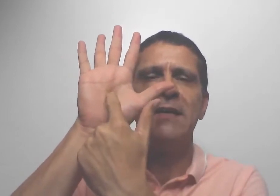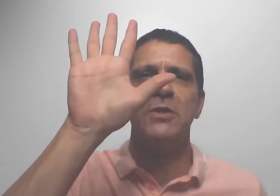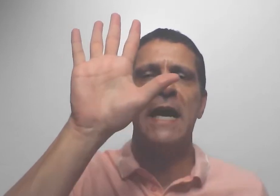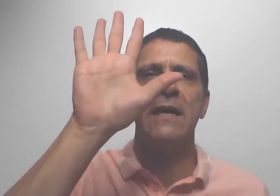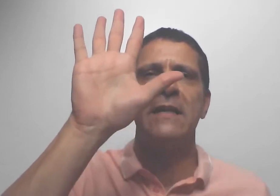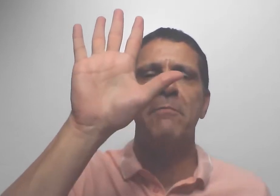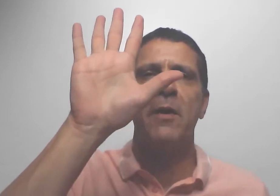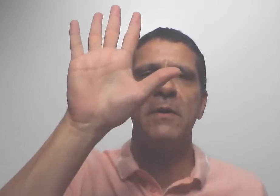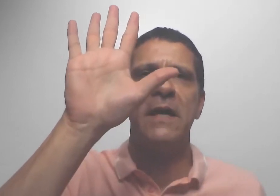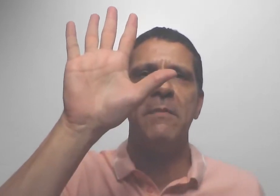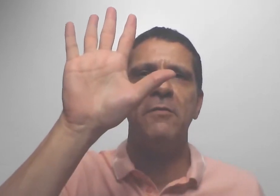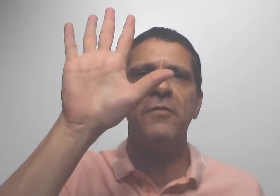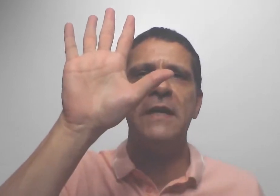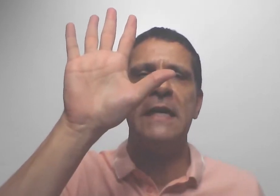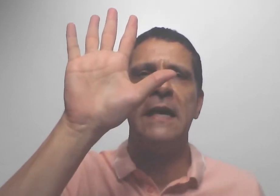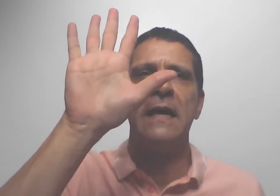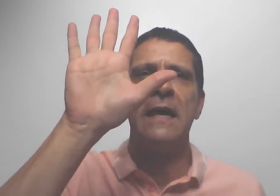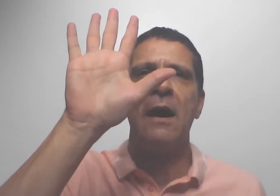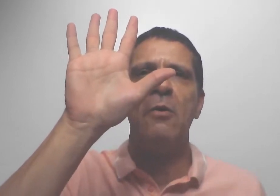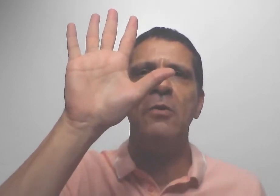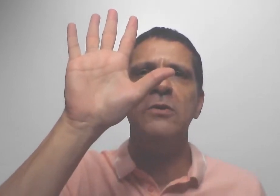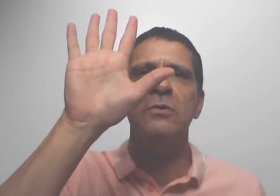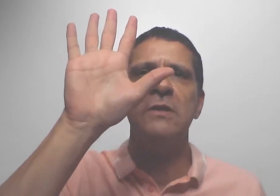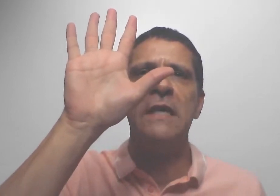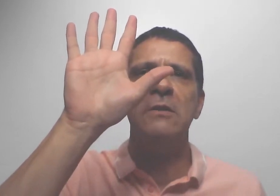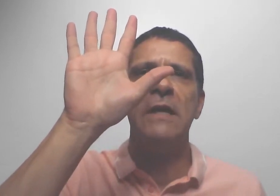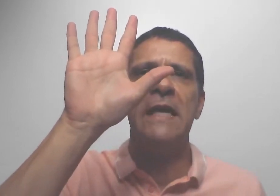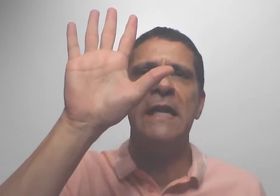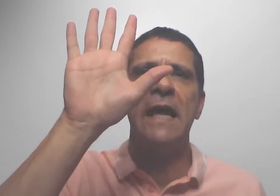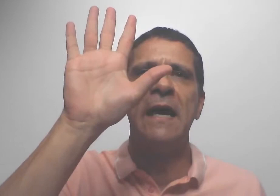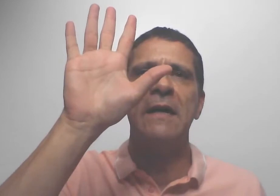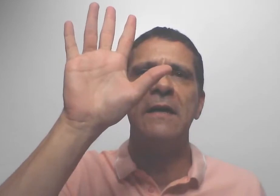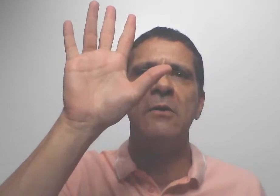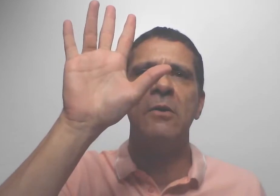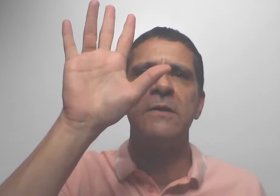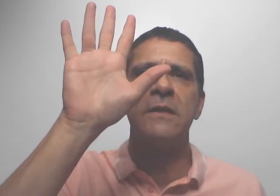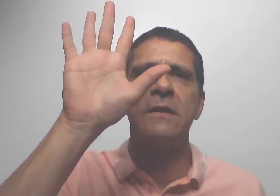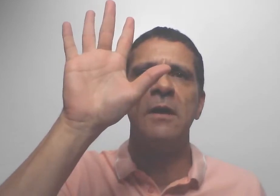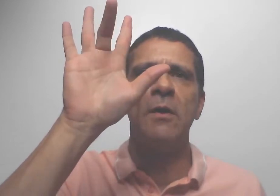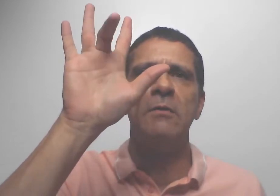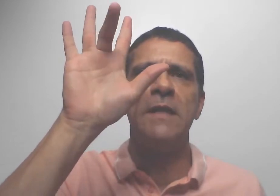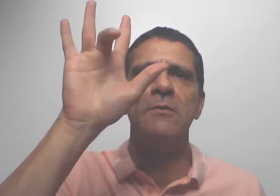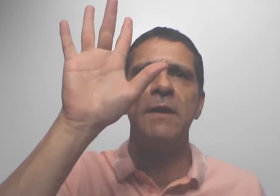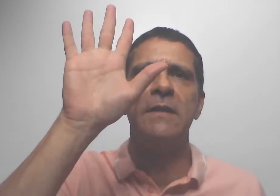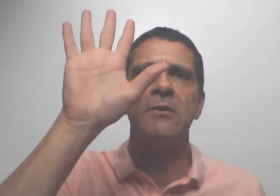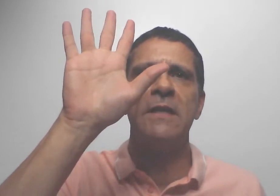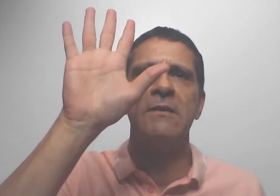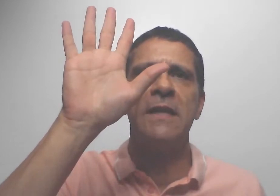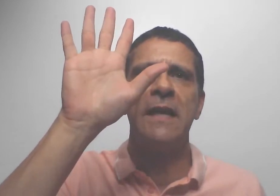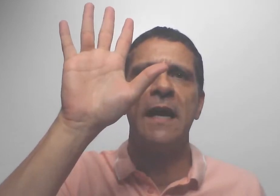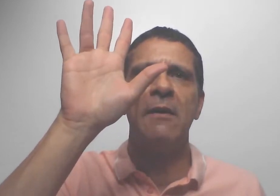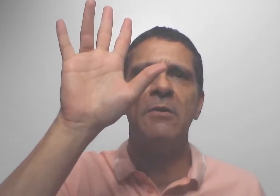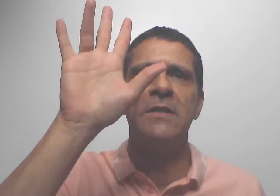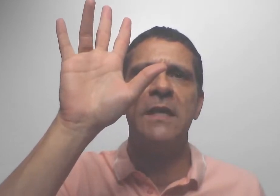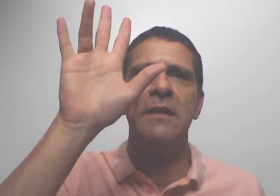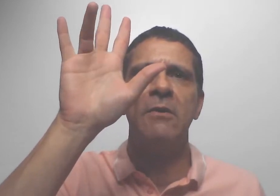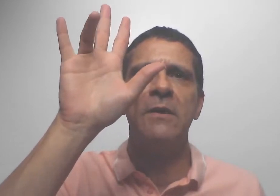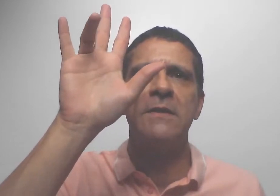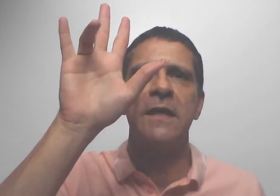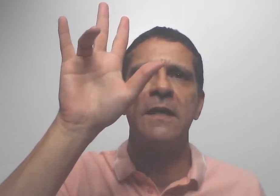O chakra da palma da mão fica aonde o dedo anelar encosta. Não é o dedo médio, é o dedo anelar aonde ele encosta.